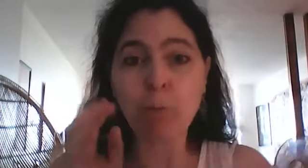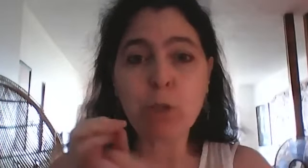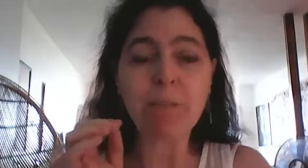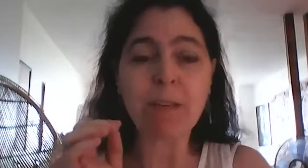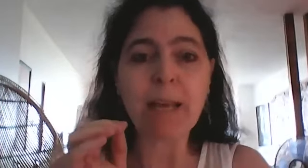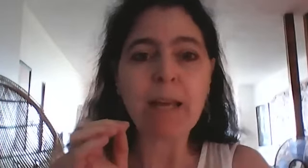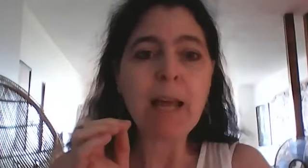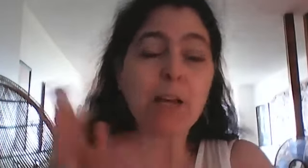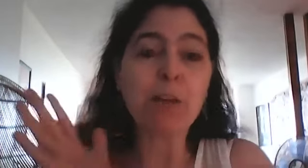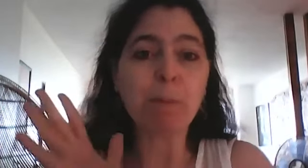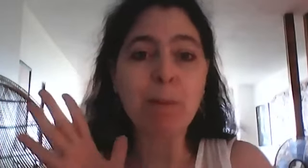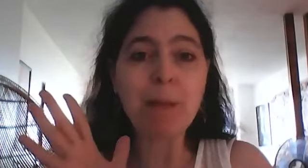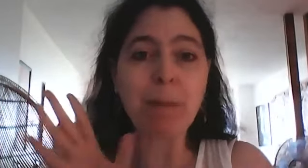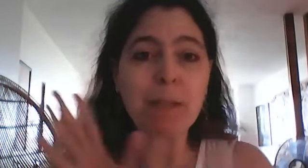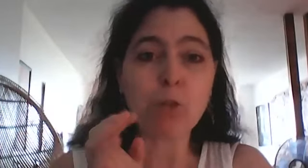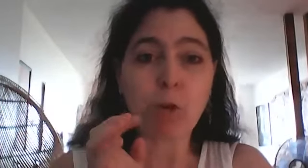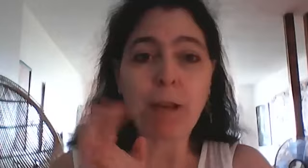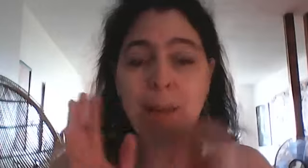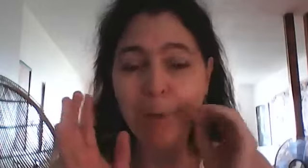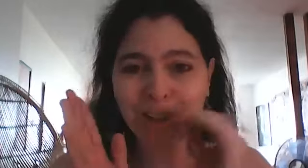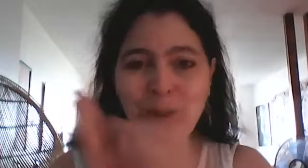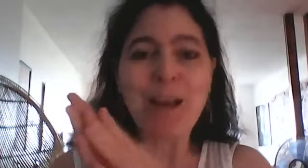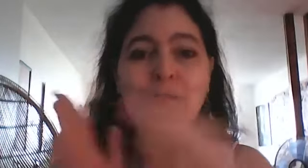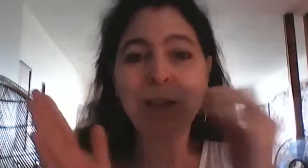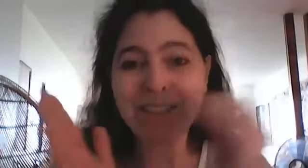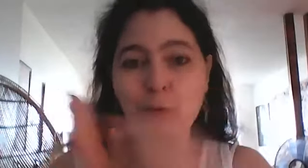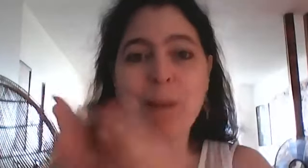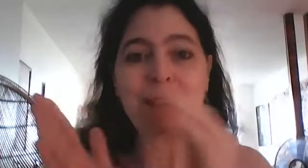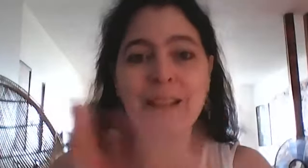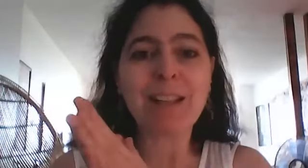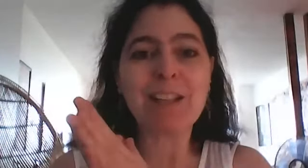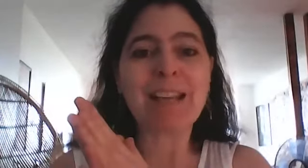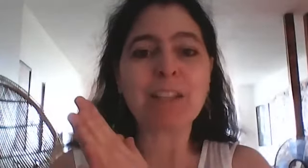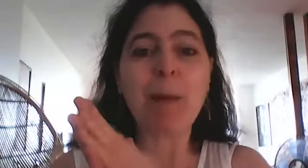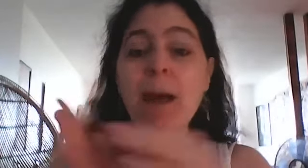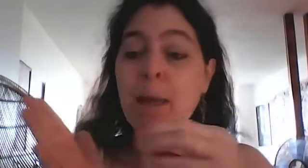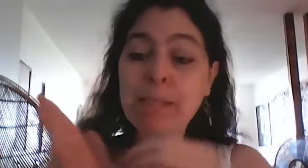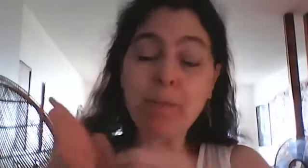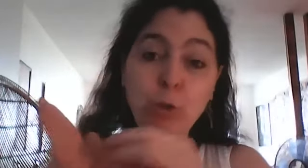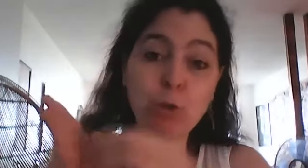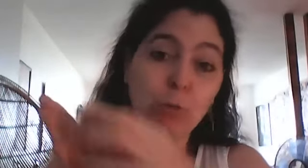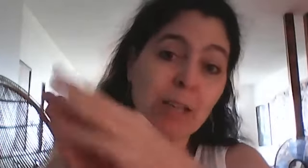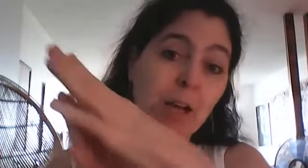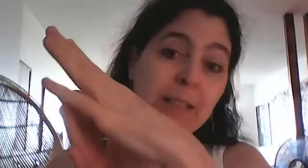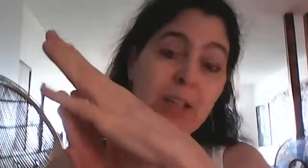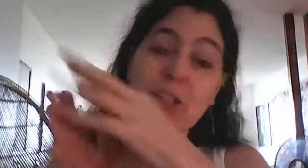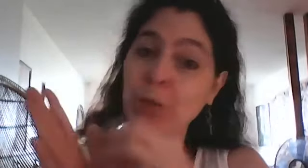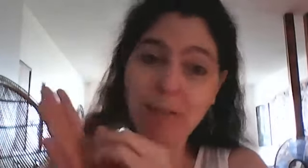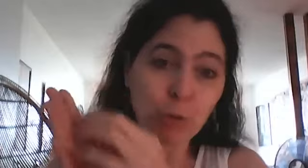communiqué avec elle là il n pas de problème la personne nous a rouvert la porte on lui envoie dans son humanité directement mais ça va toucher tous ses corps d'énergie donc ça va